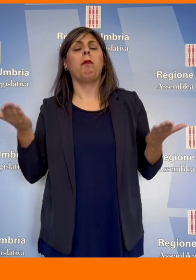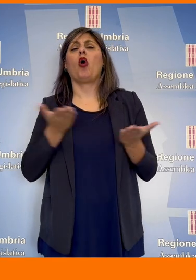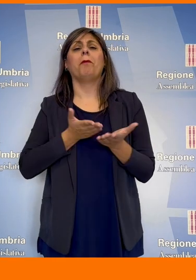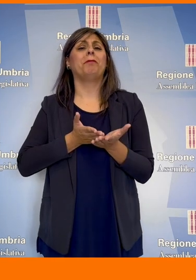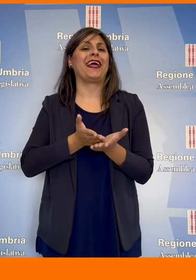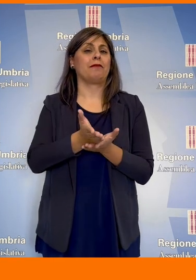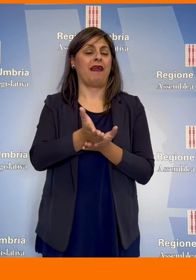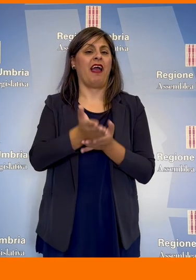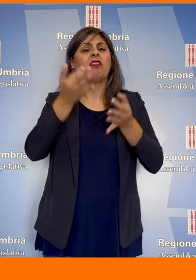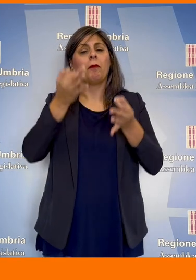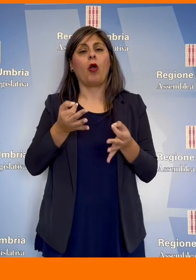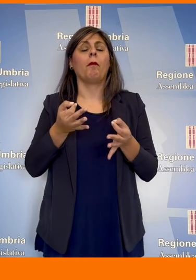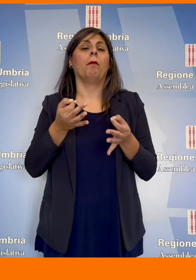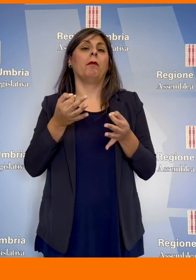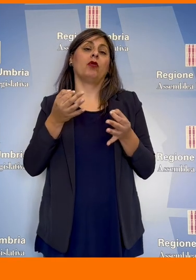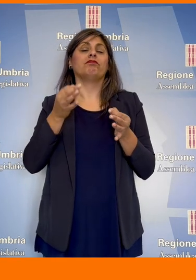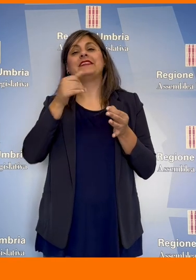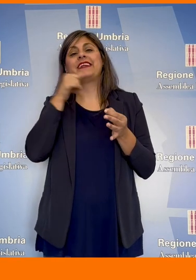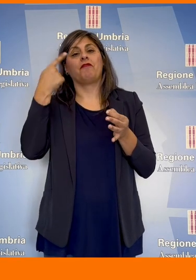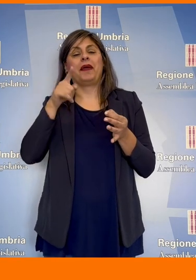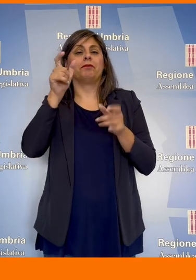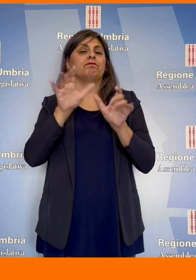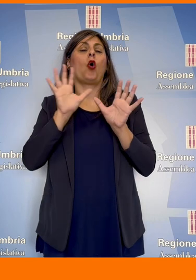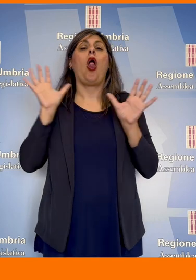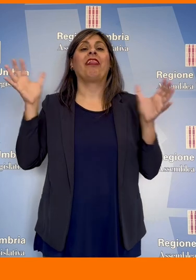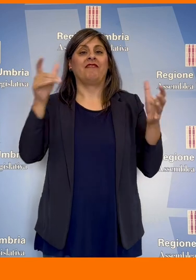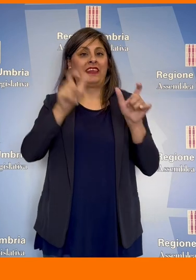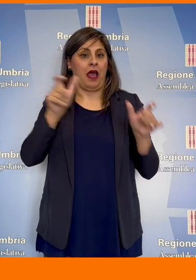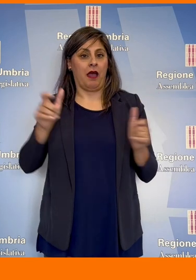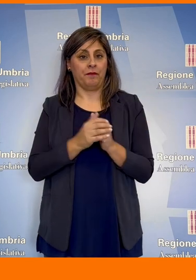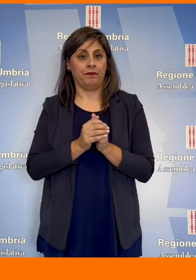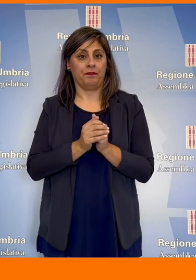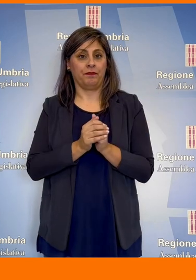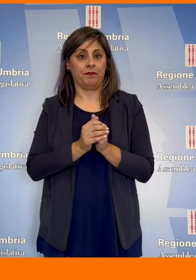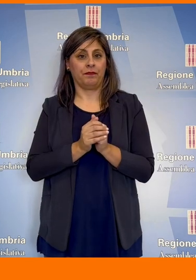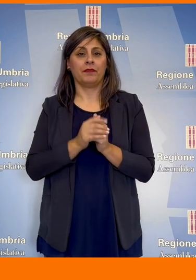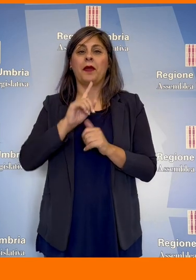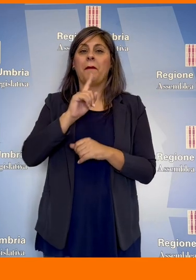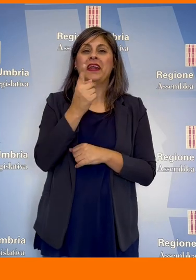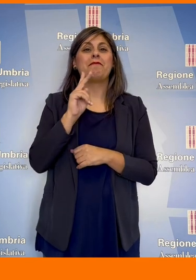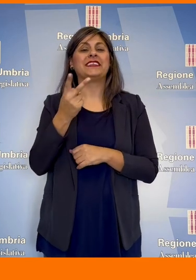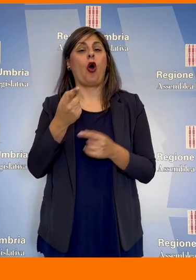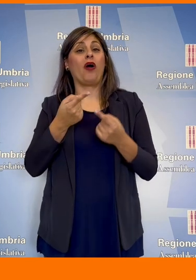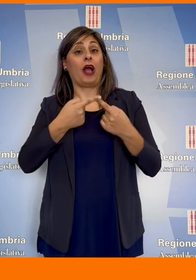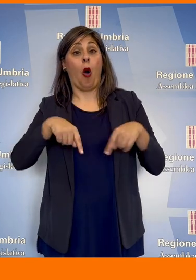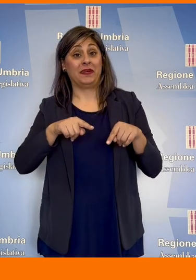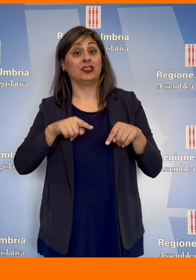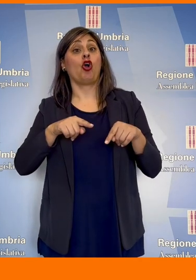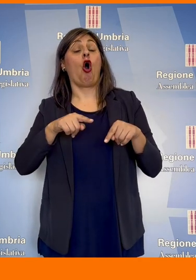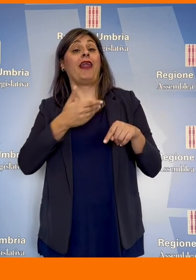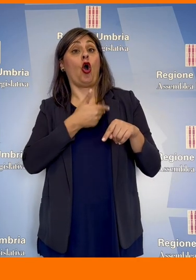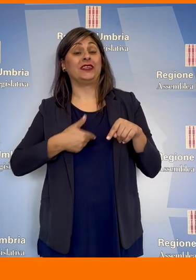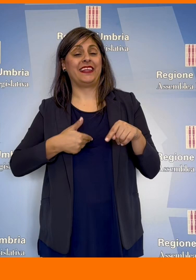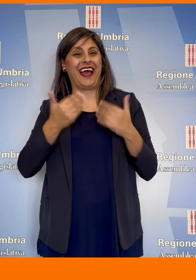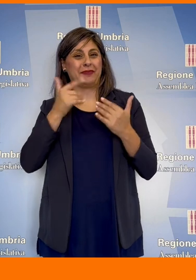permanente rivolto alla collettività. La prima e la seconda commissione consigliare dell